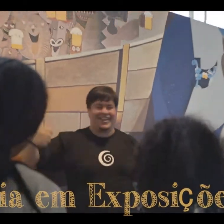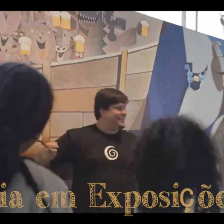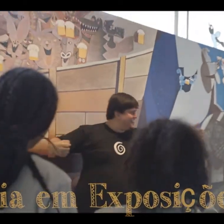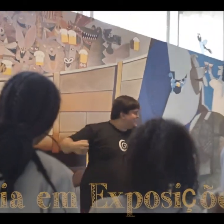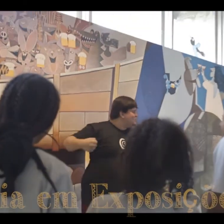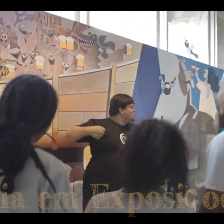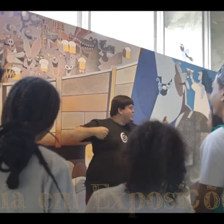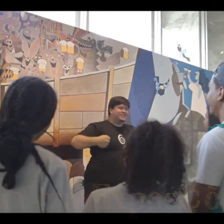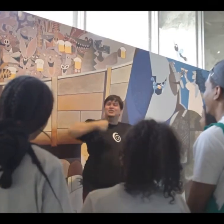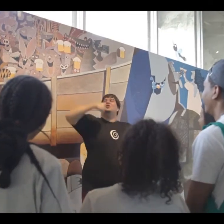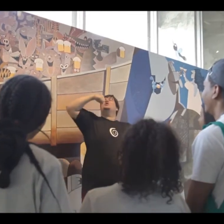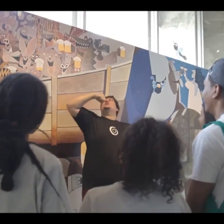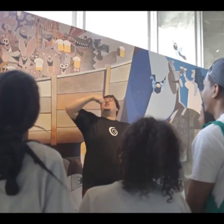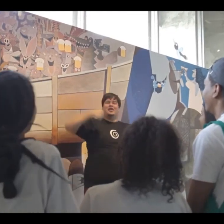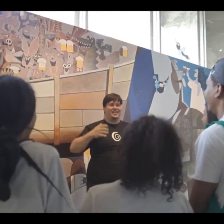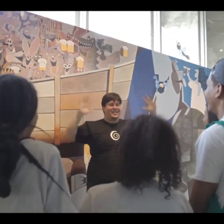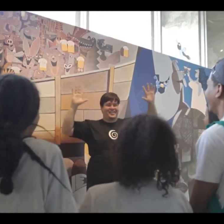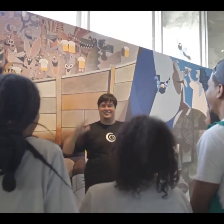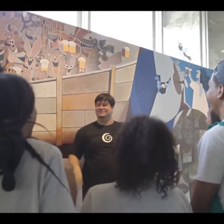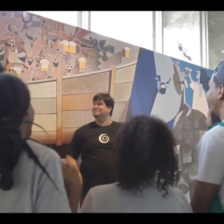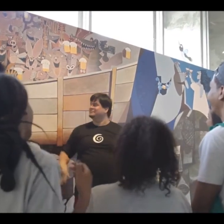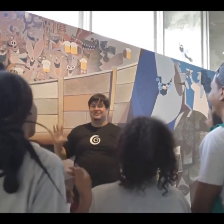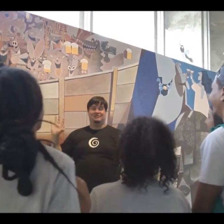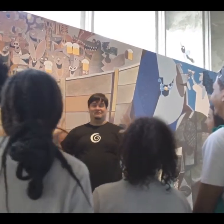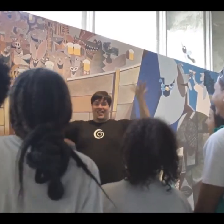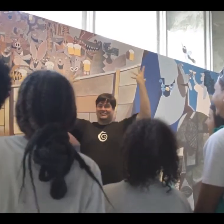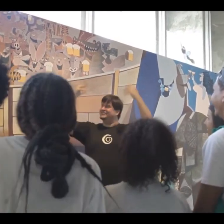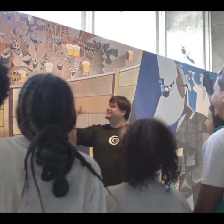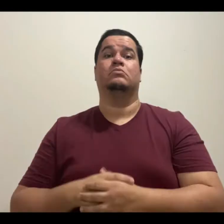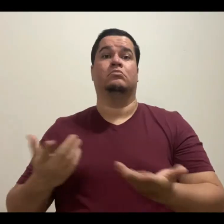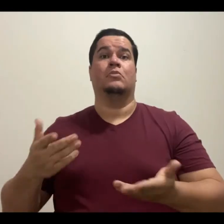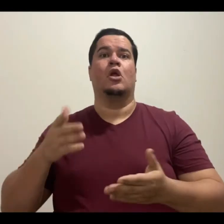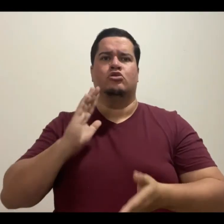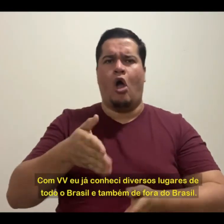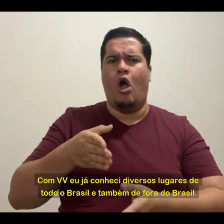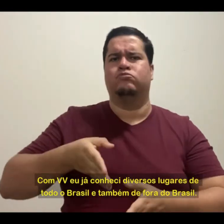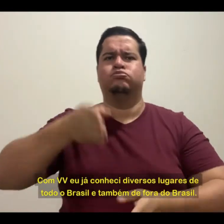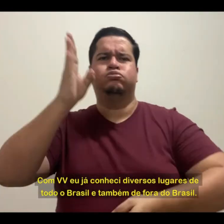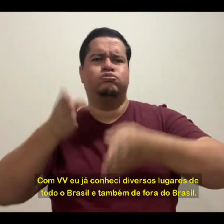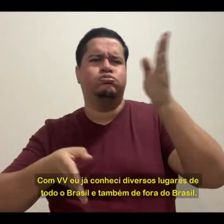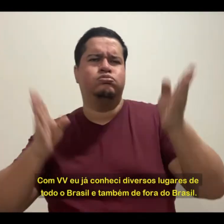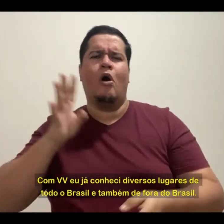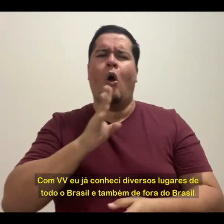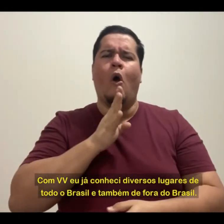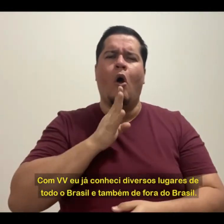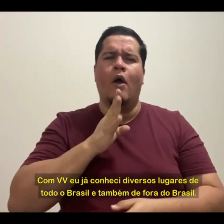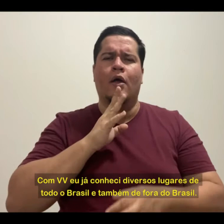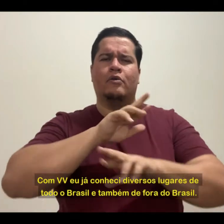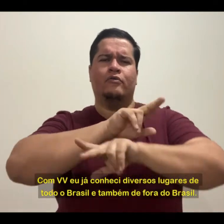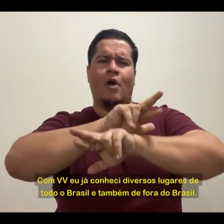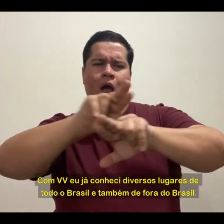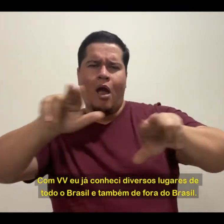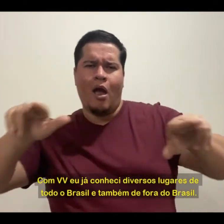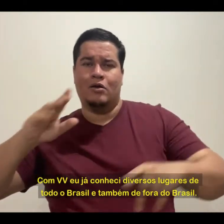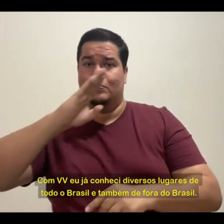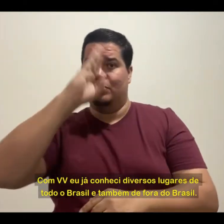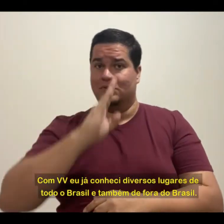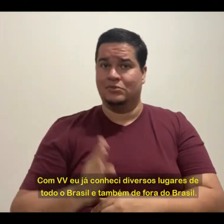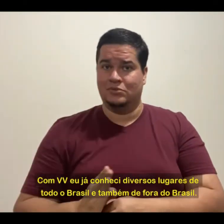parede. É a arca de Noé com os bichos segurando chopes. Com o VV, eu já conheci diversos lugares de todo o